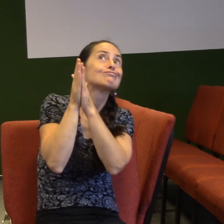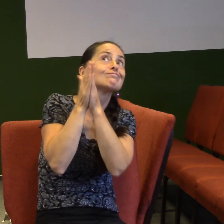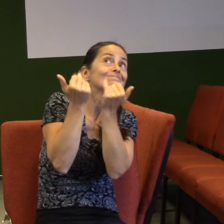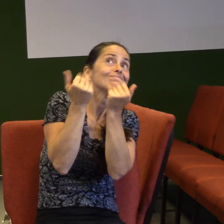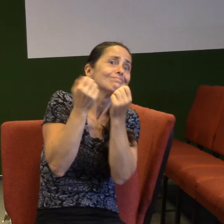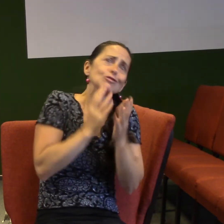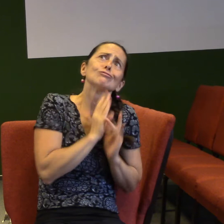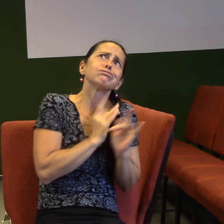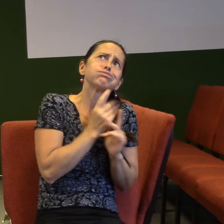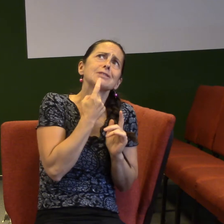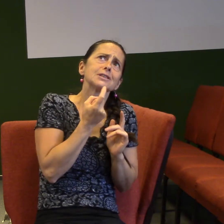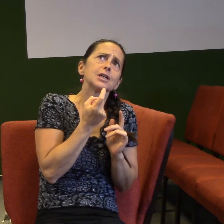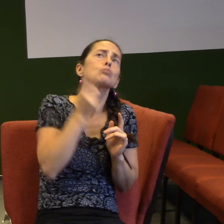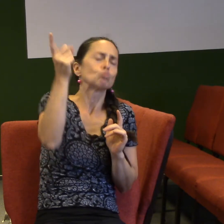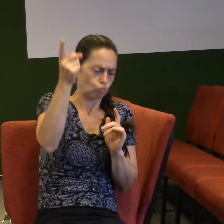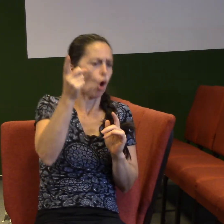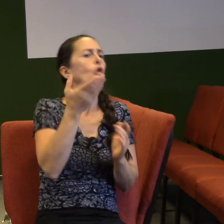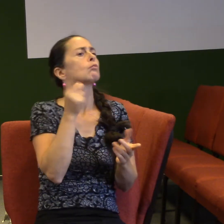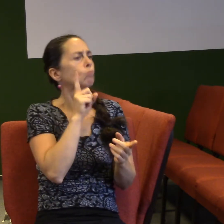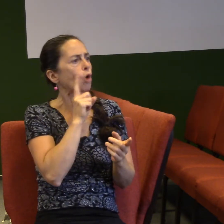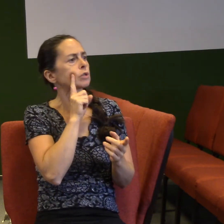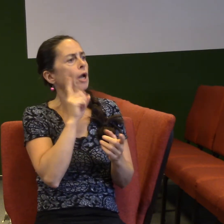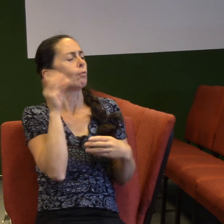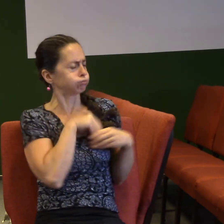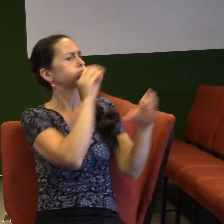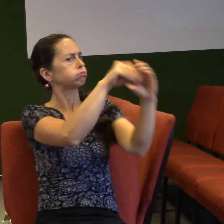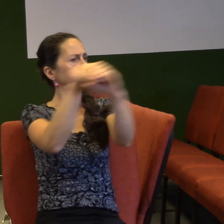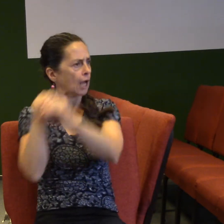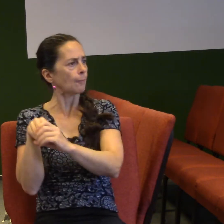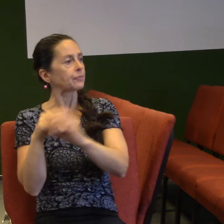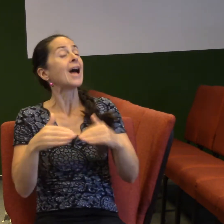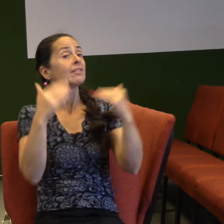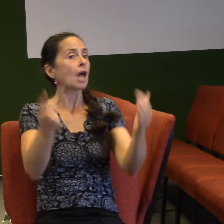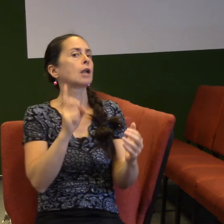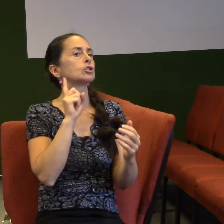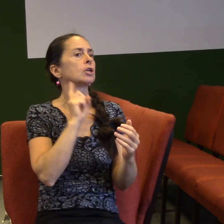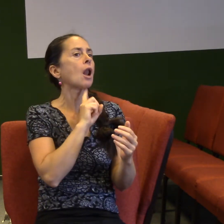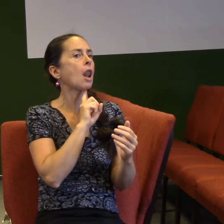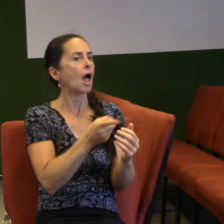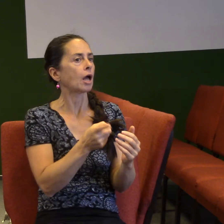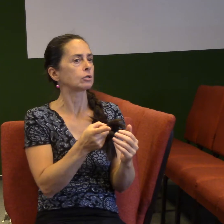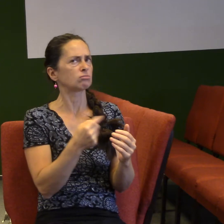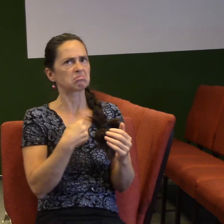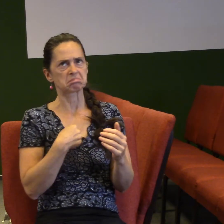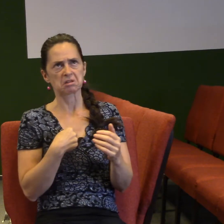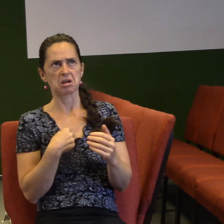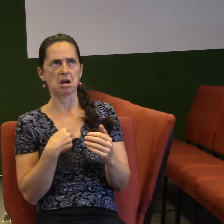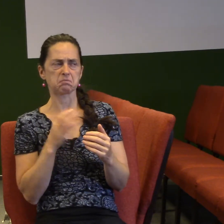Další. lež, do které se můžeme dostat, je nejsem dost dobrý. Závodce